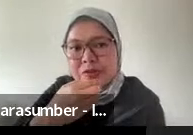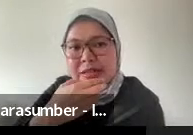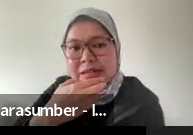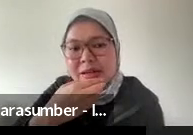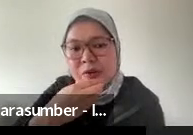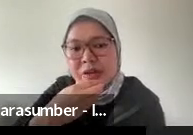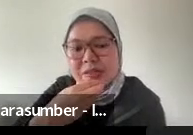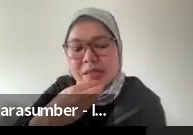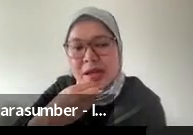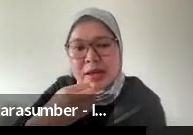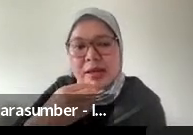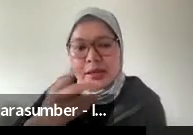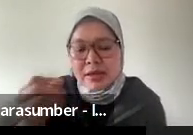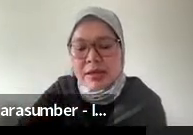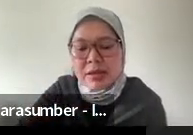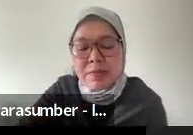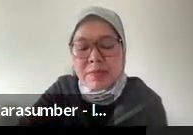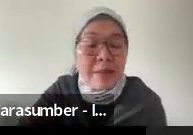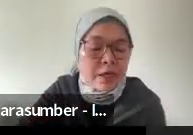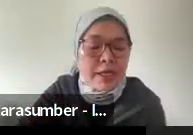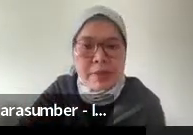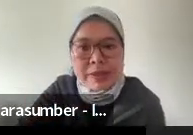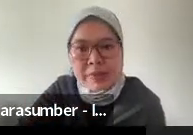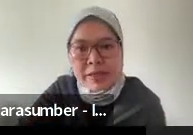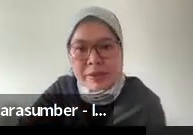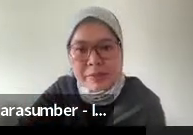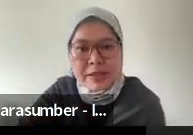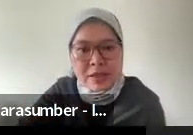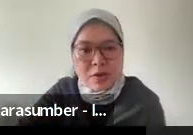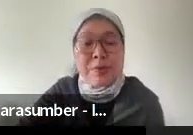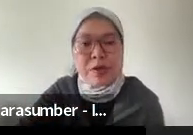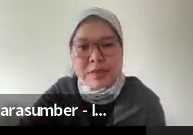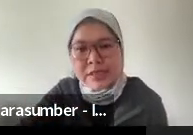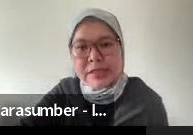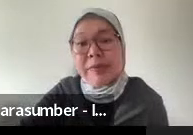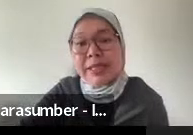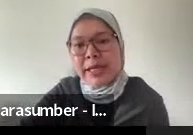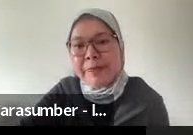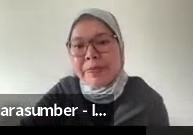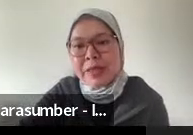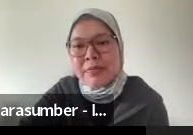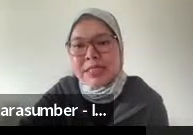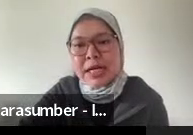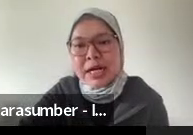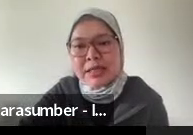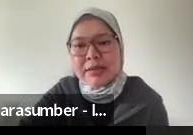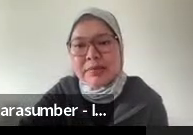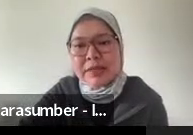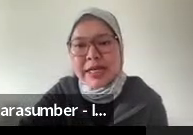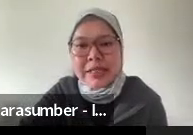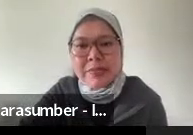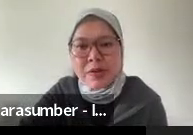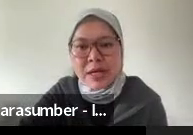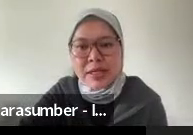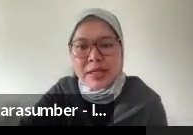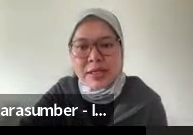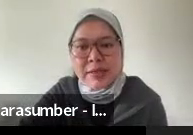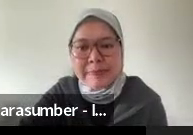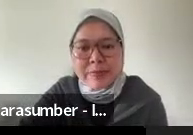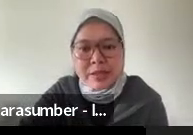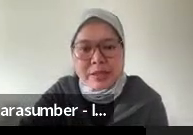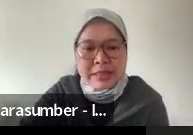siapa providernya mungkin bisa melaporkannya kepada BNPB atau kepolisian setempat ya masyarakat meyakini